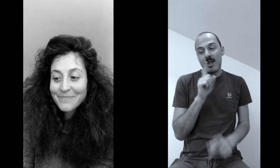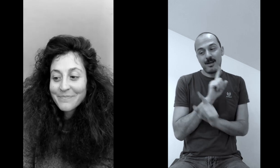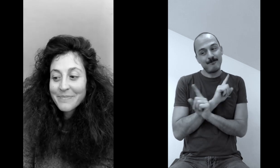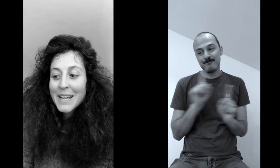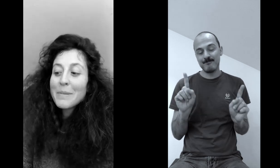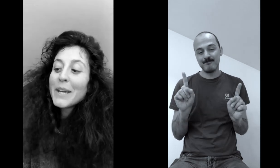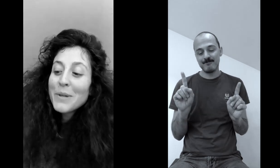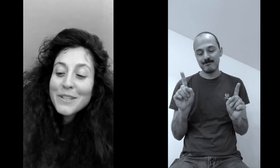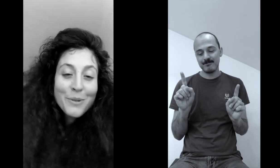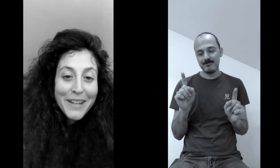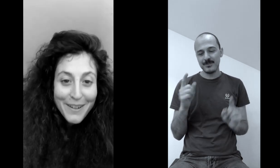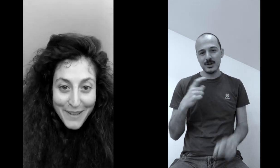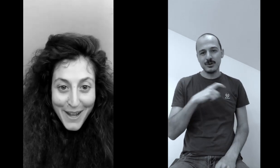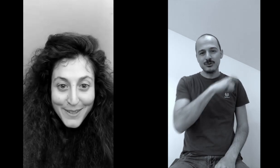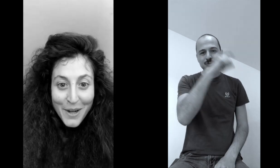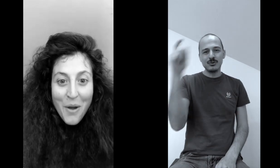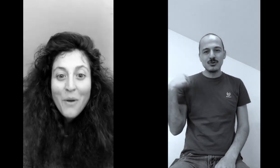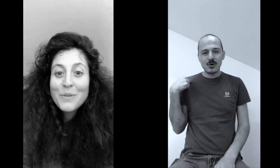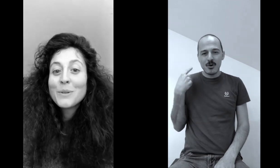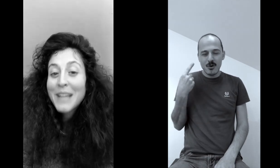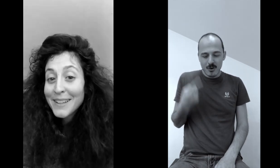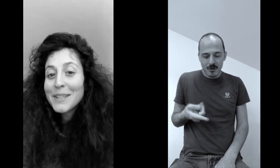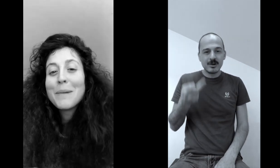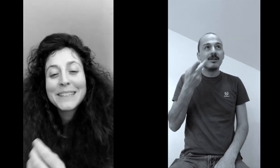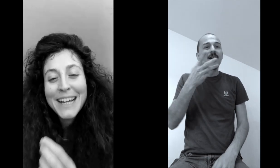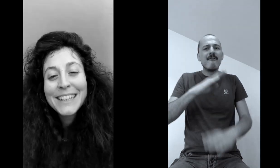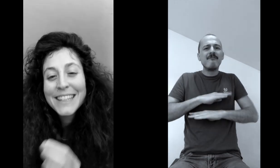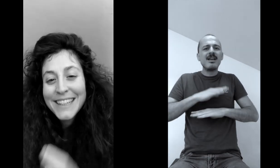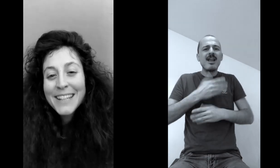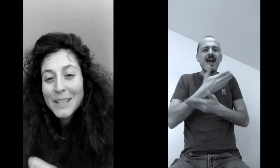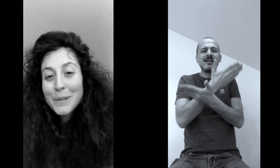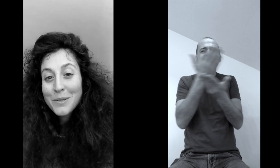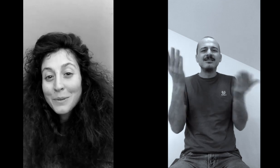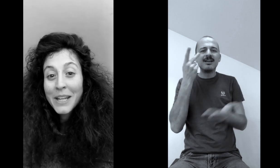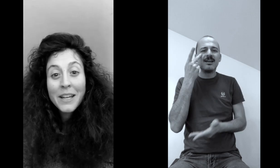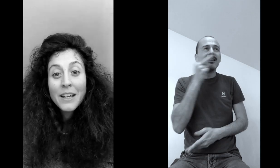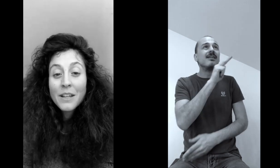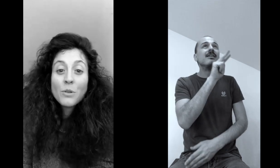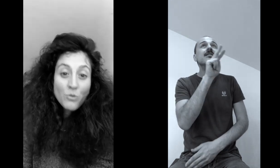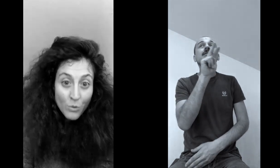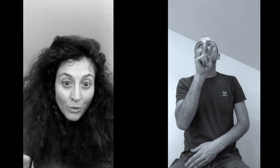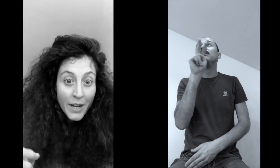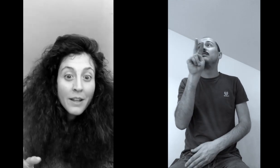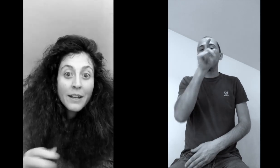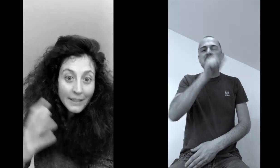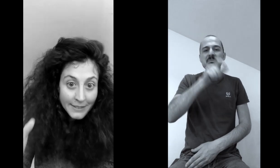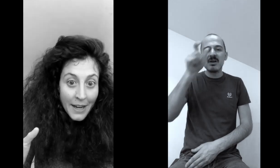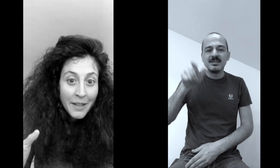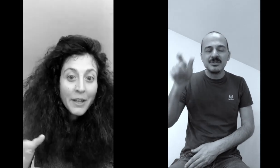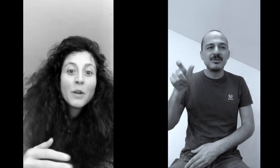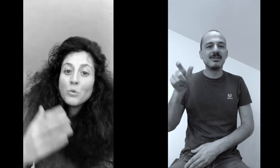perché in questi giorni alle finestre ho visto tante ma tante tante persone non solo è